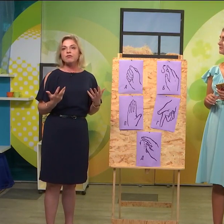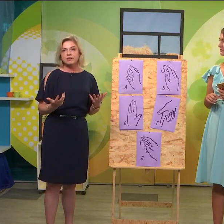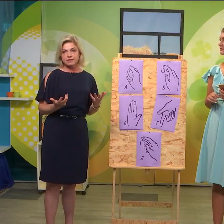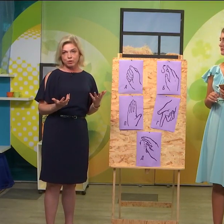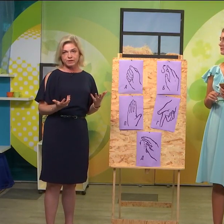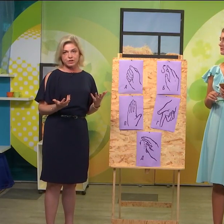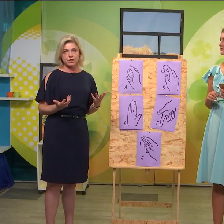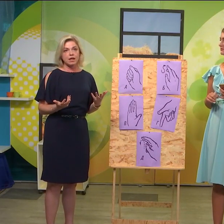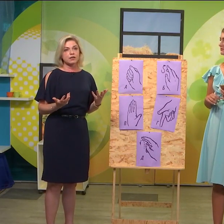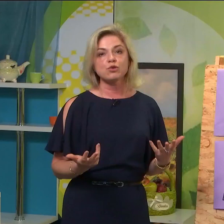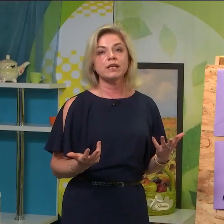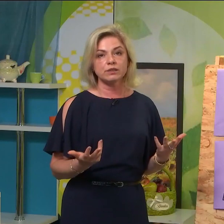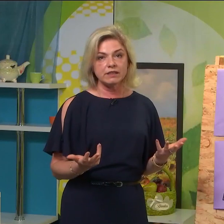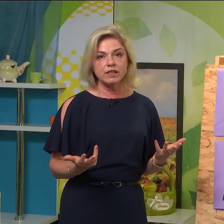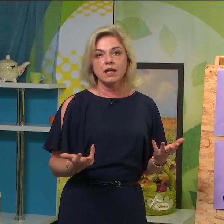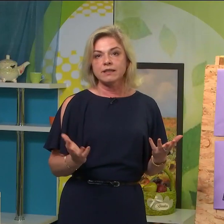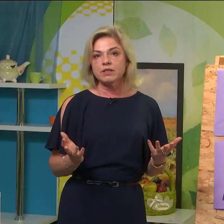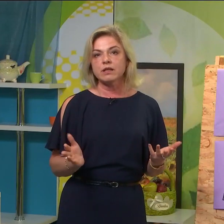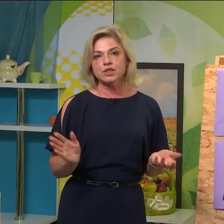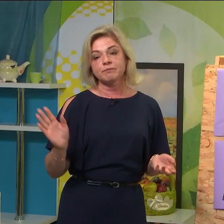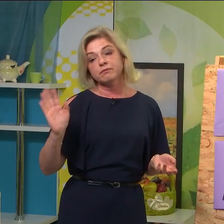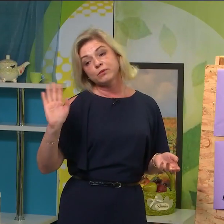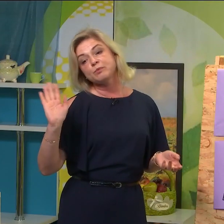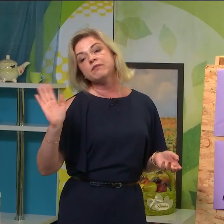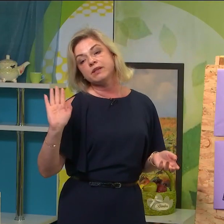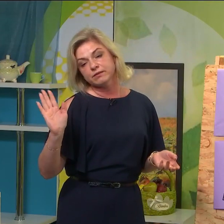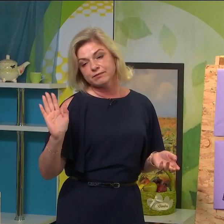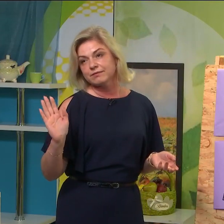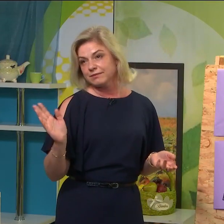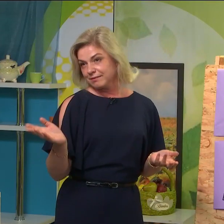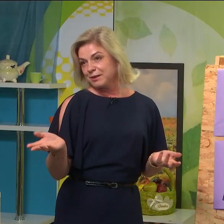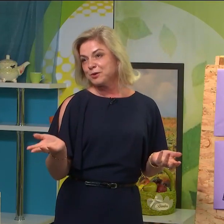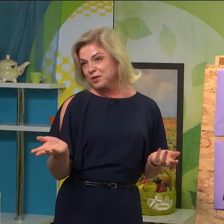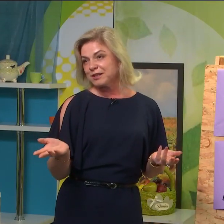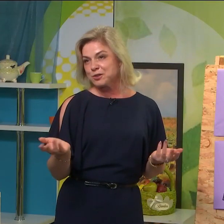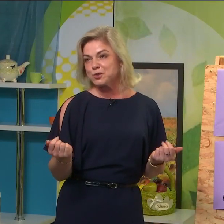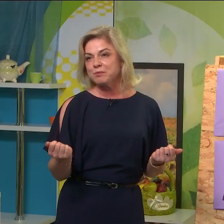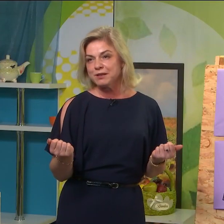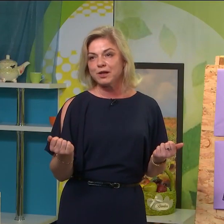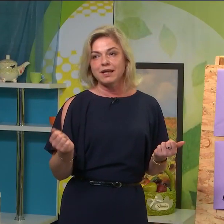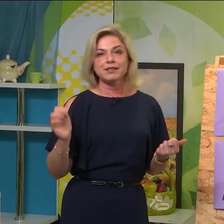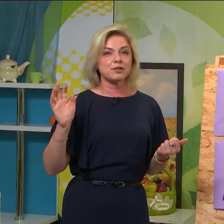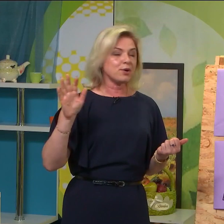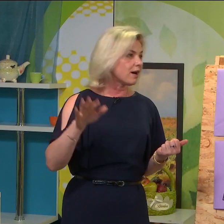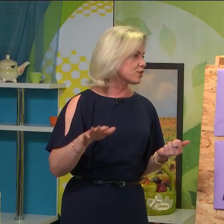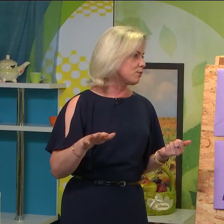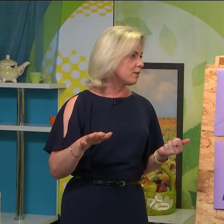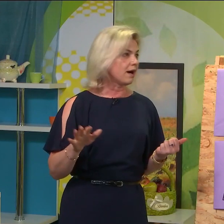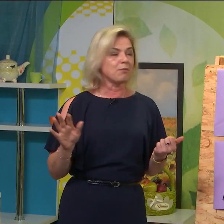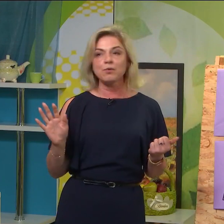вираз на обличчя. Якщо негативний, навіть даже «Привіт!», то вже зрозуміло, «Даже покажемо ми, а ми